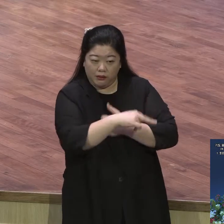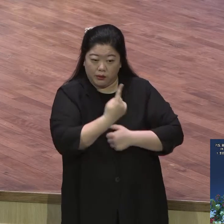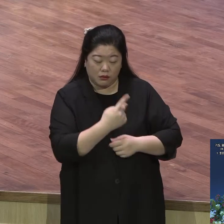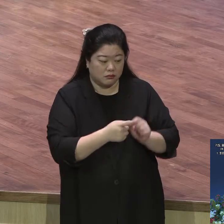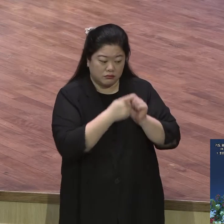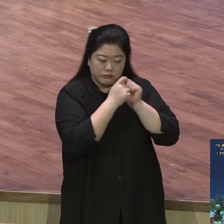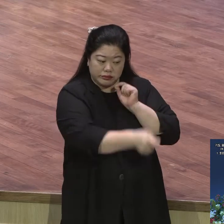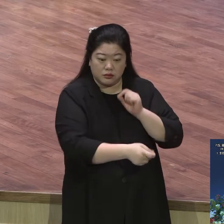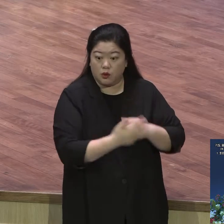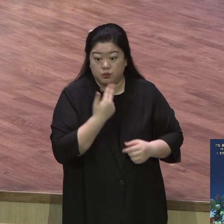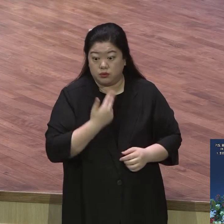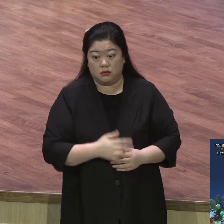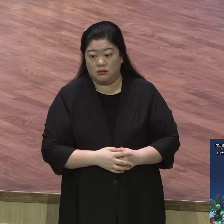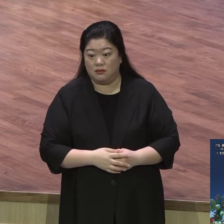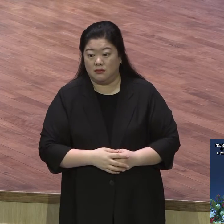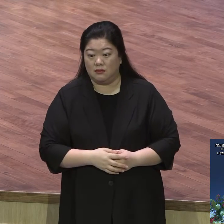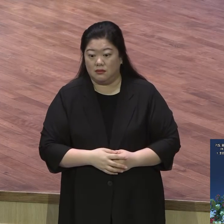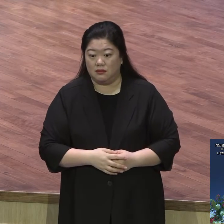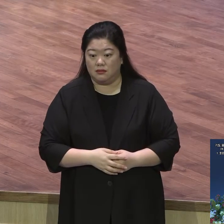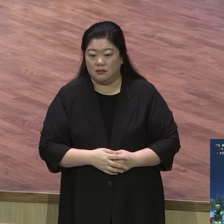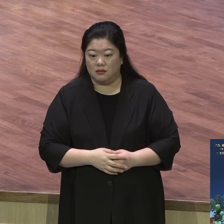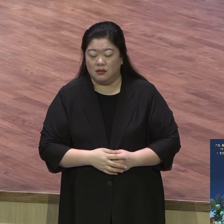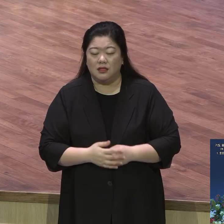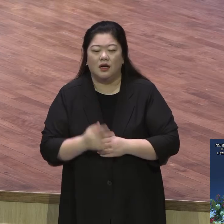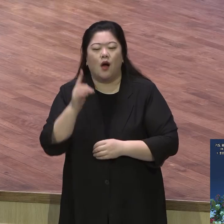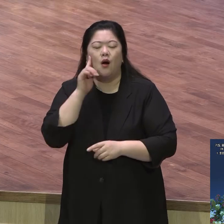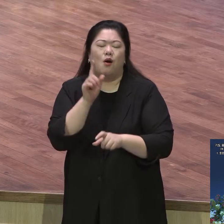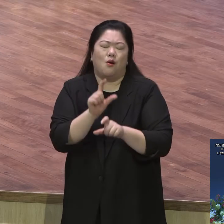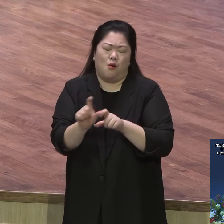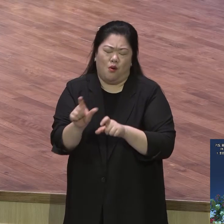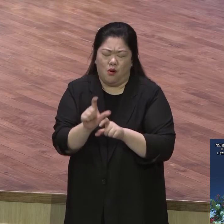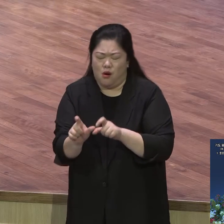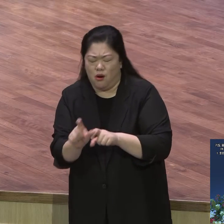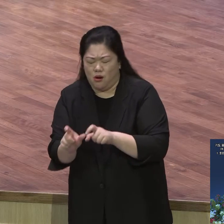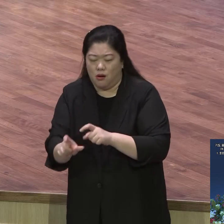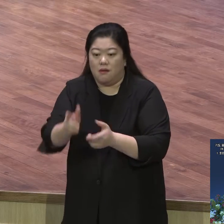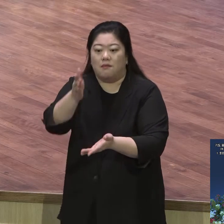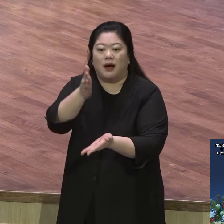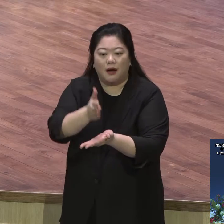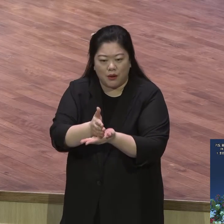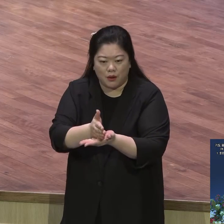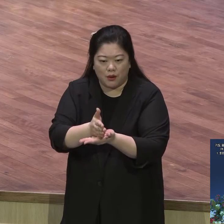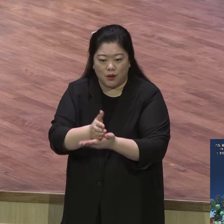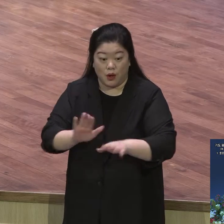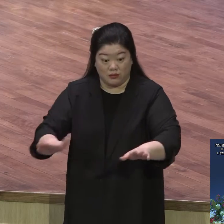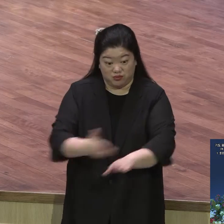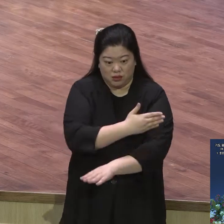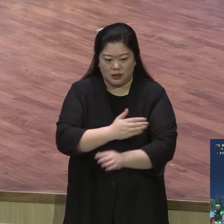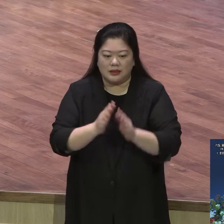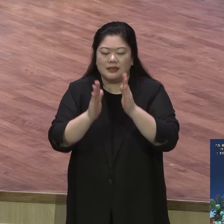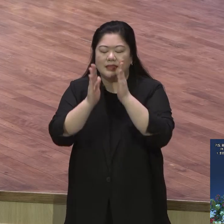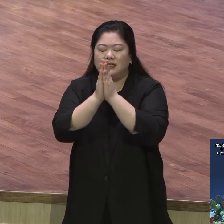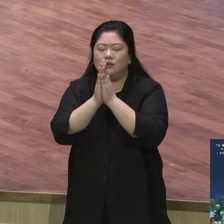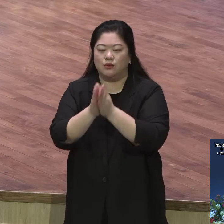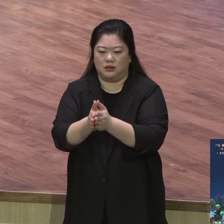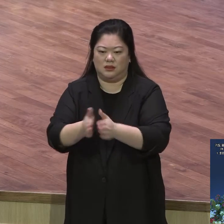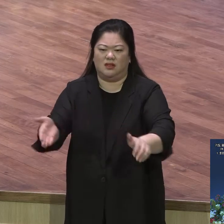그러니까 고민하지 마시고 오늘부터 기도 시작하시기 바랍니다 기도하세요 아이고 목사님 나 우리 집어막이 너무